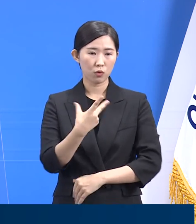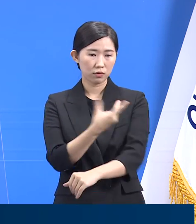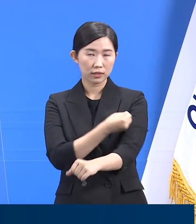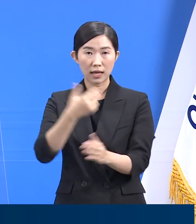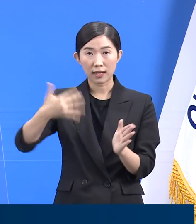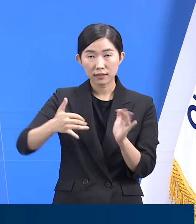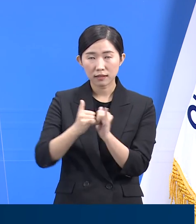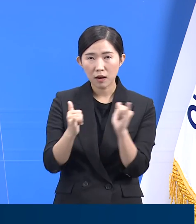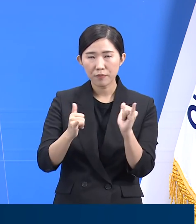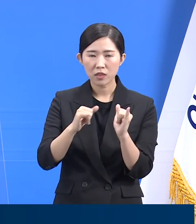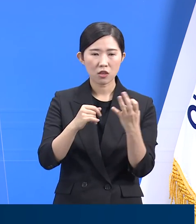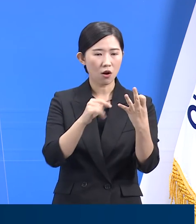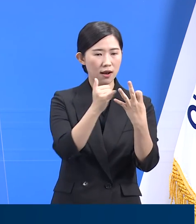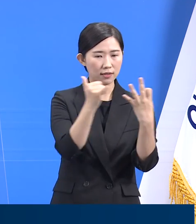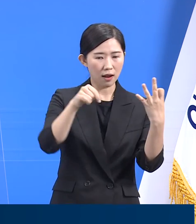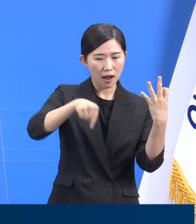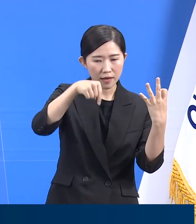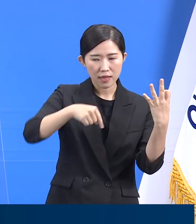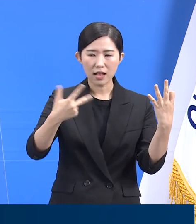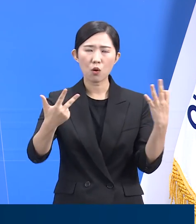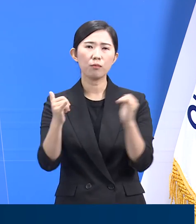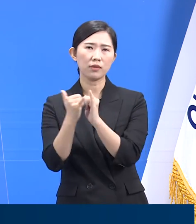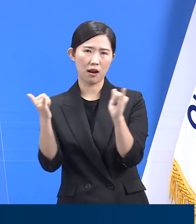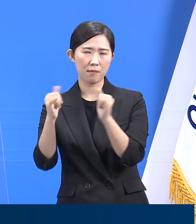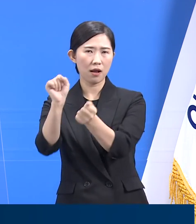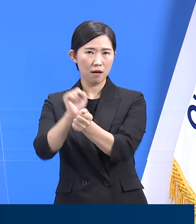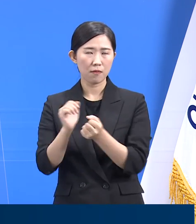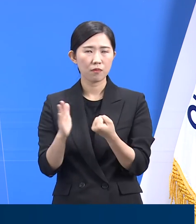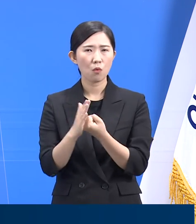7명이 감염되어 50%가 감염되었습니다.